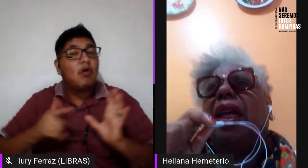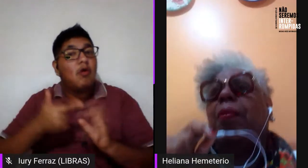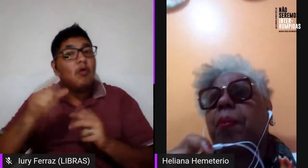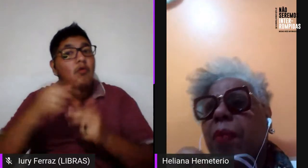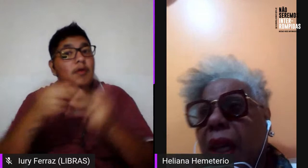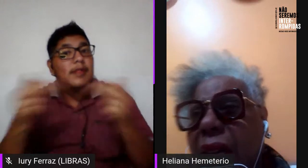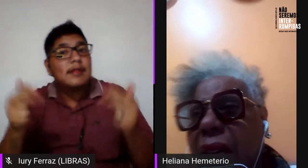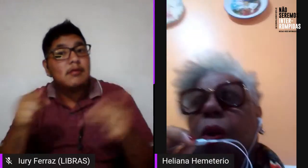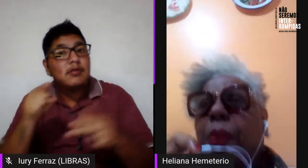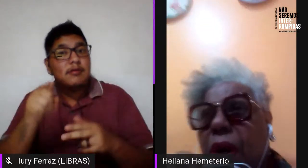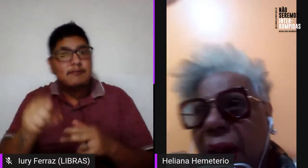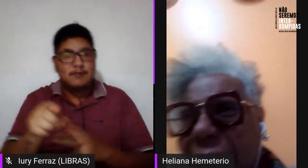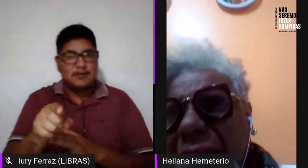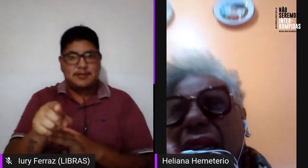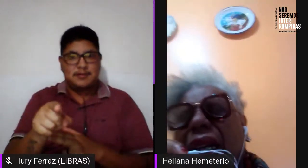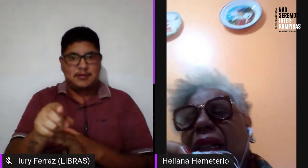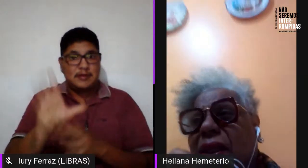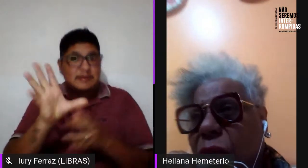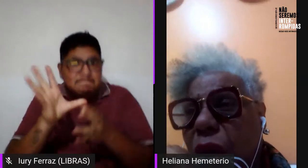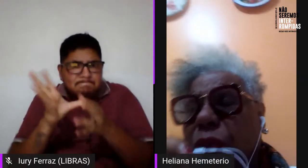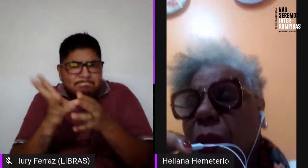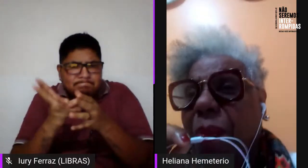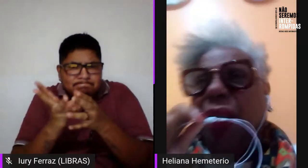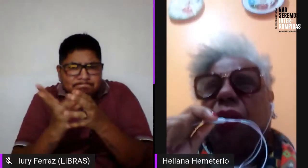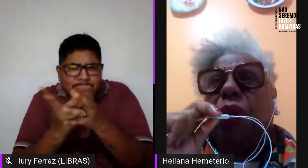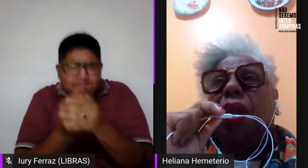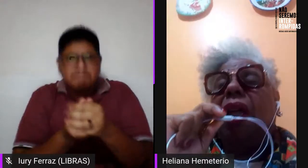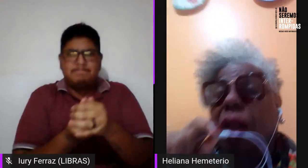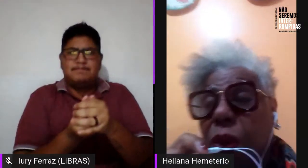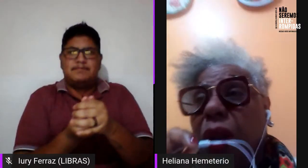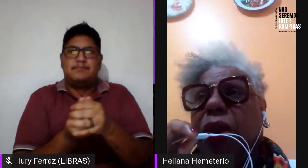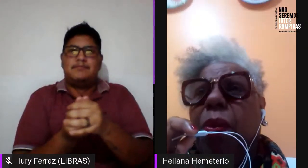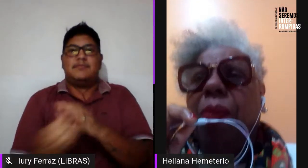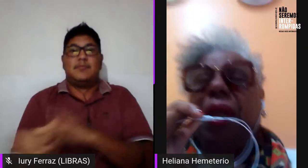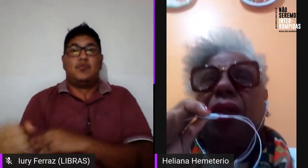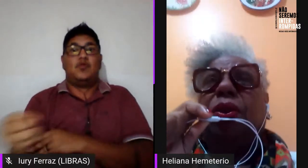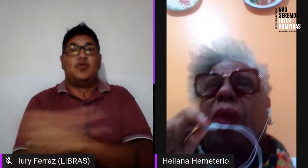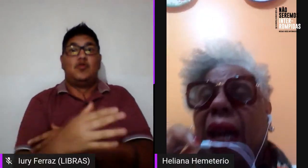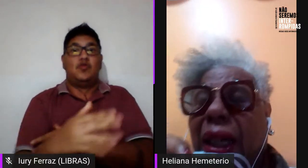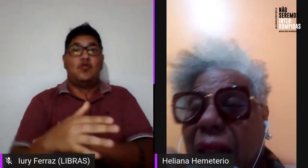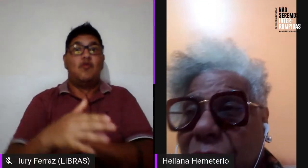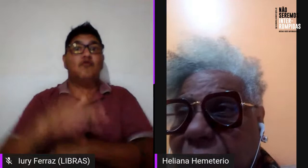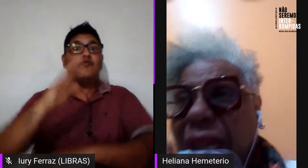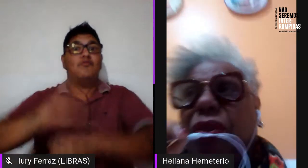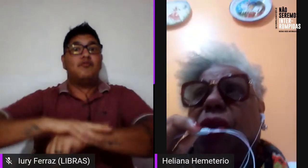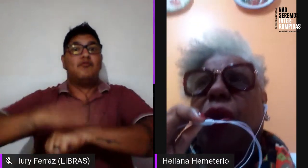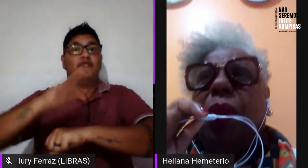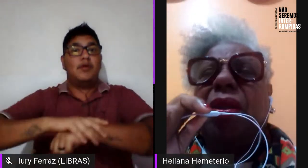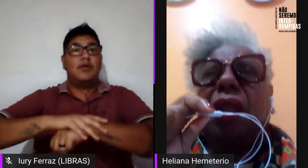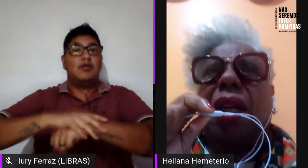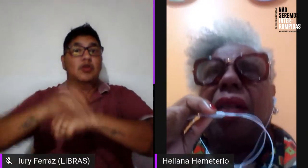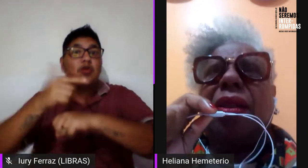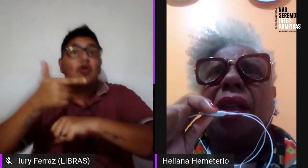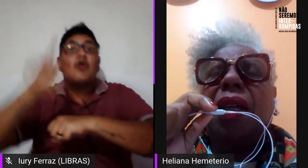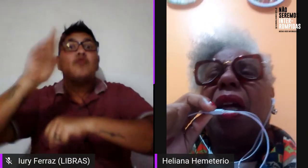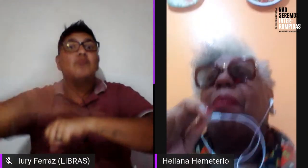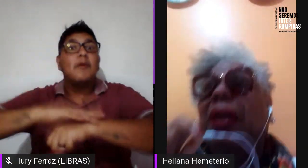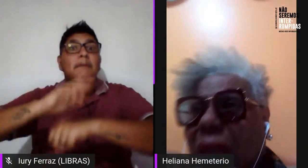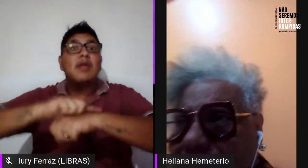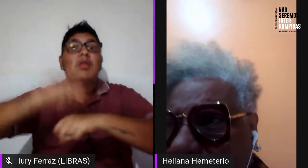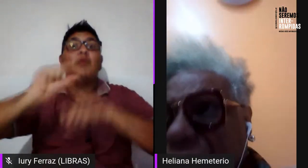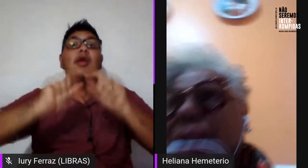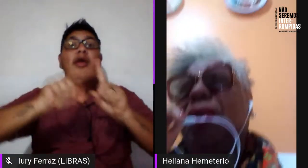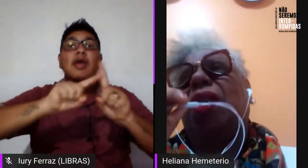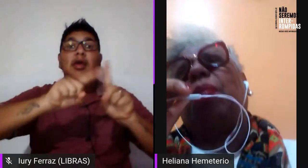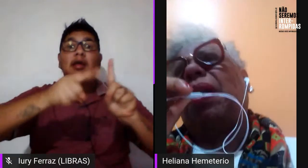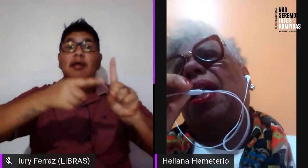você incorporar esse novo momento e o outro momento é a gravidez dos homens trans e a